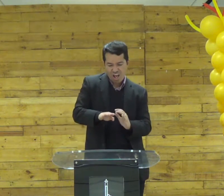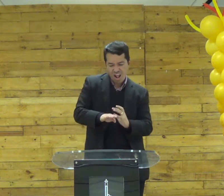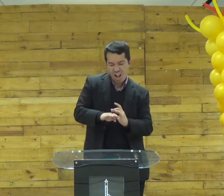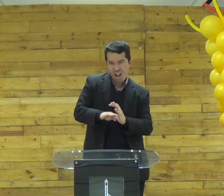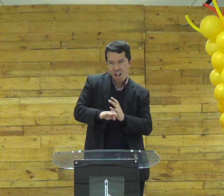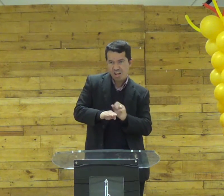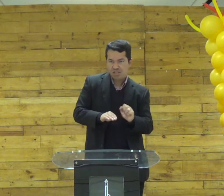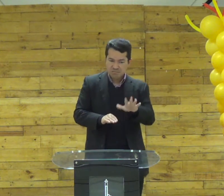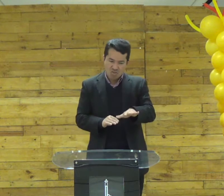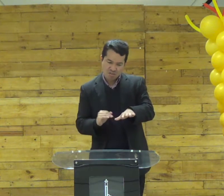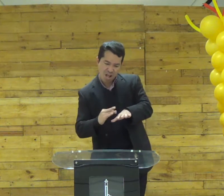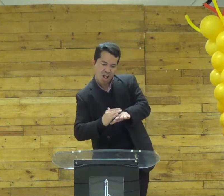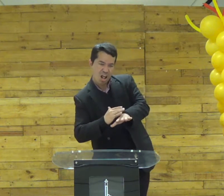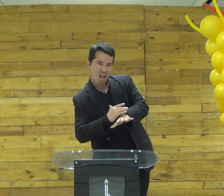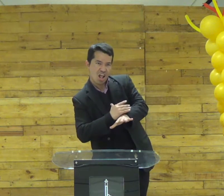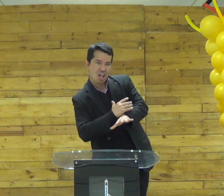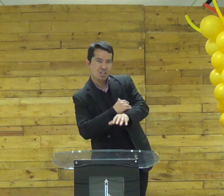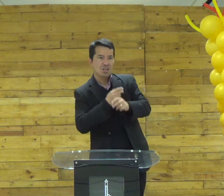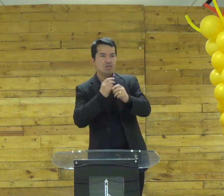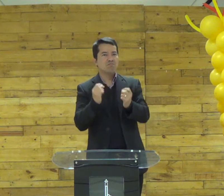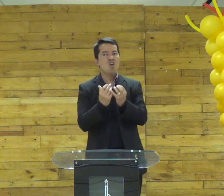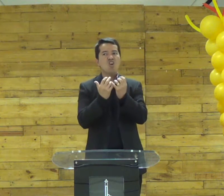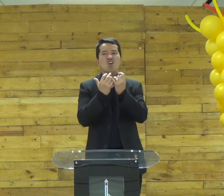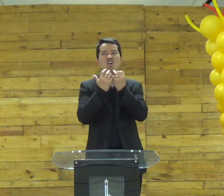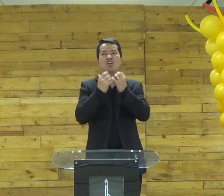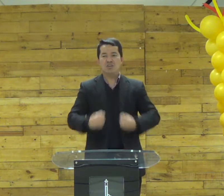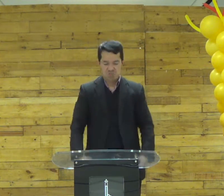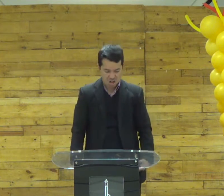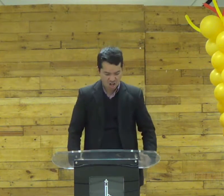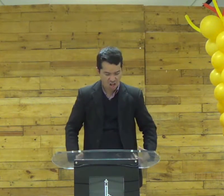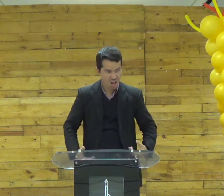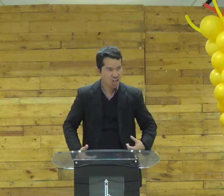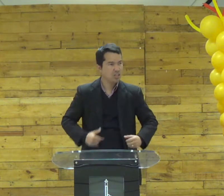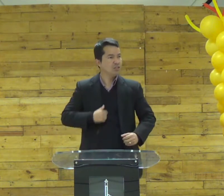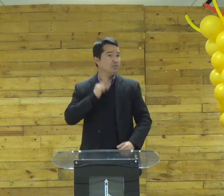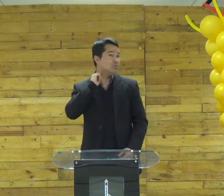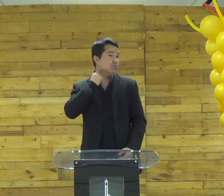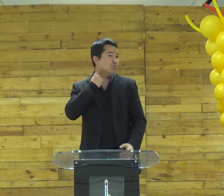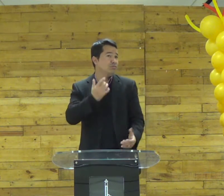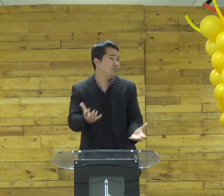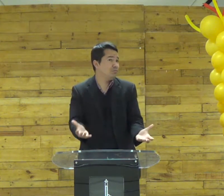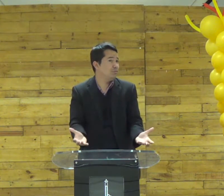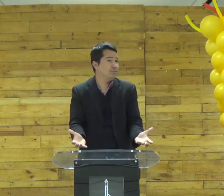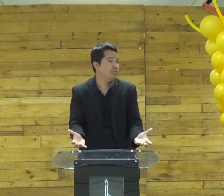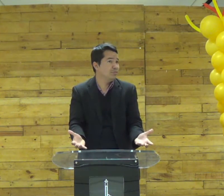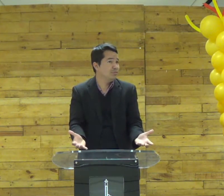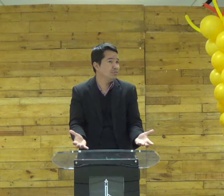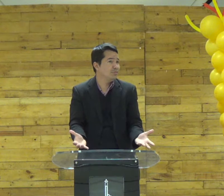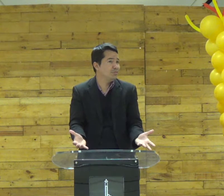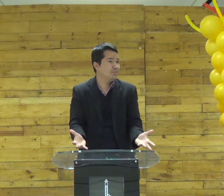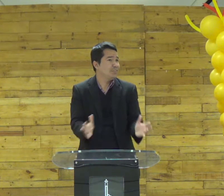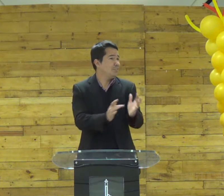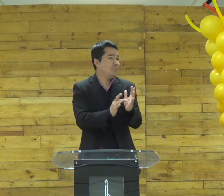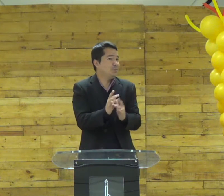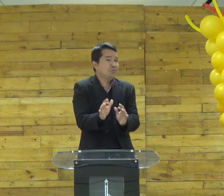aquela sandália que fazia pó subir e sujava a roupa a roupa empoeirada o tempo todo